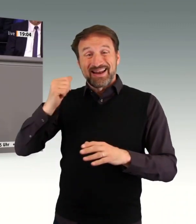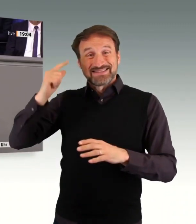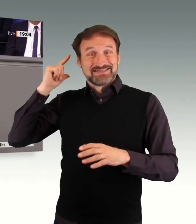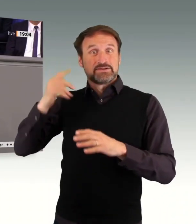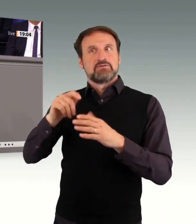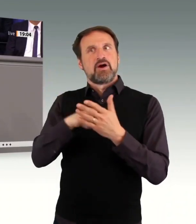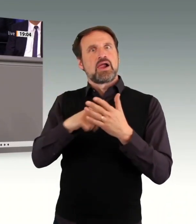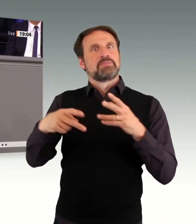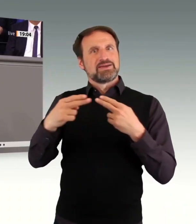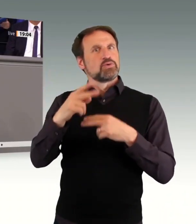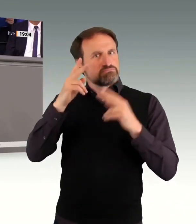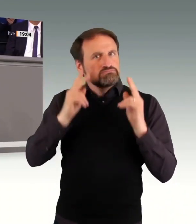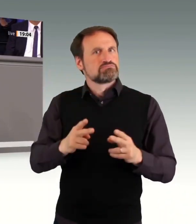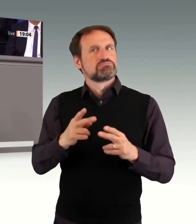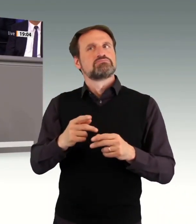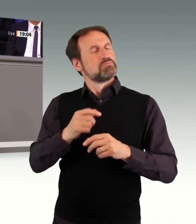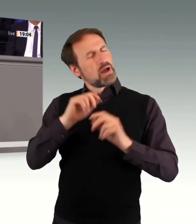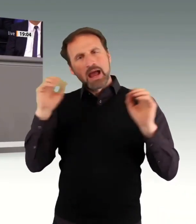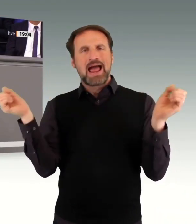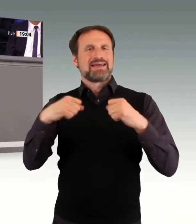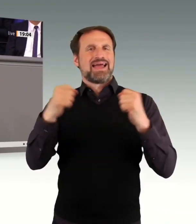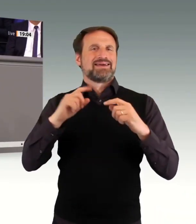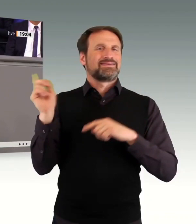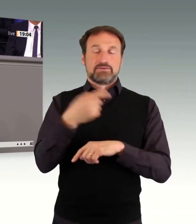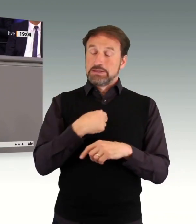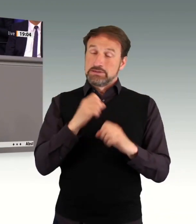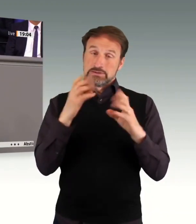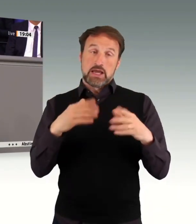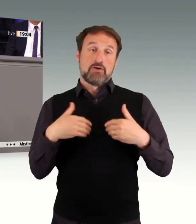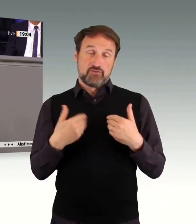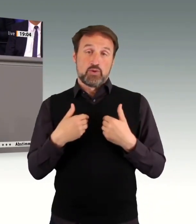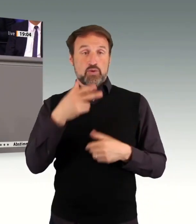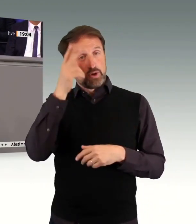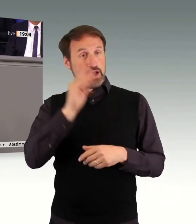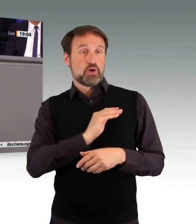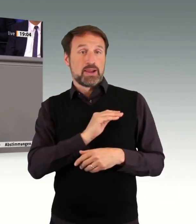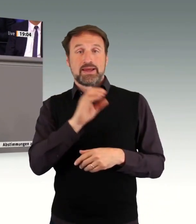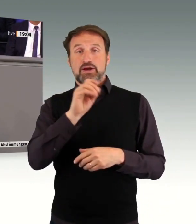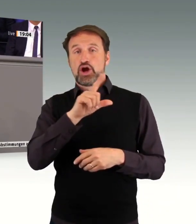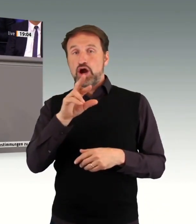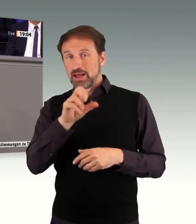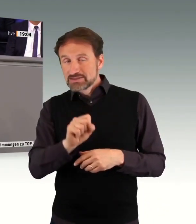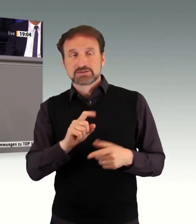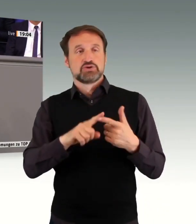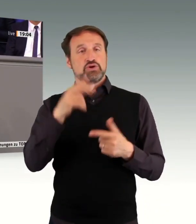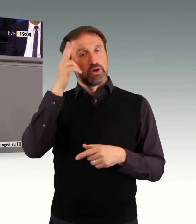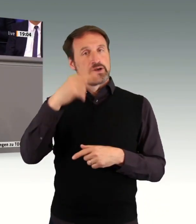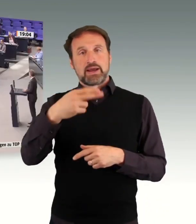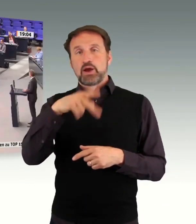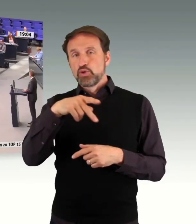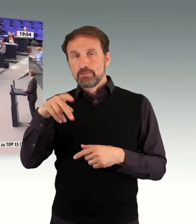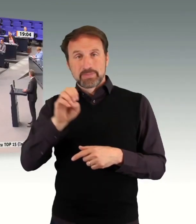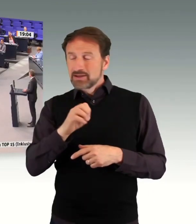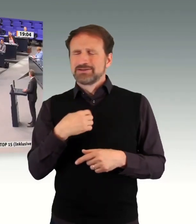hat, begrüße ich ausdrücklich, Herr Kollege Oellers, Herr Kollege Hüppe, dass, und das glaube ich tatsächlich, wir konstruktiv an diesen Themen